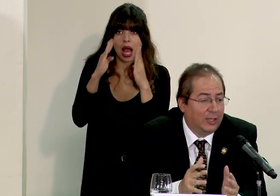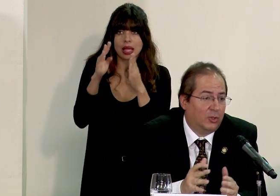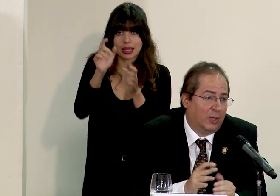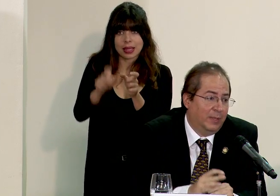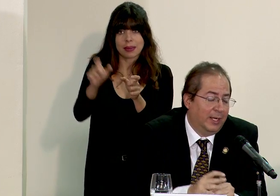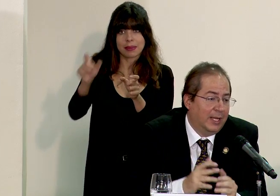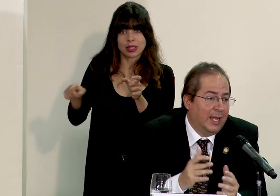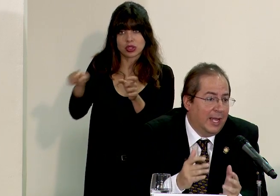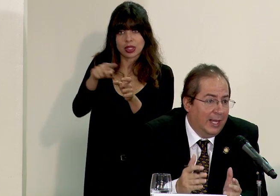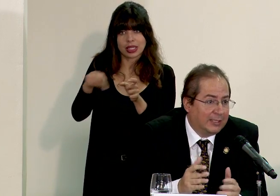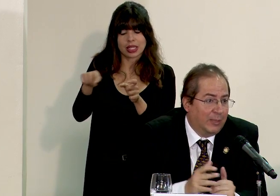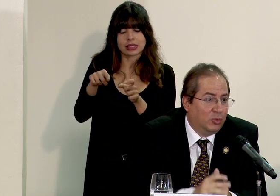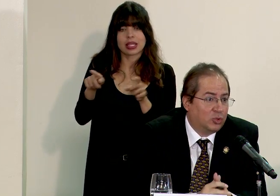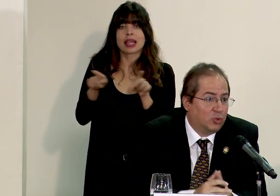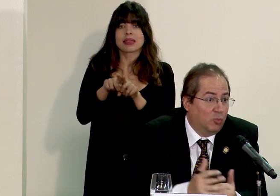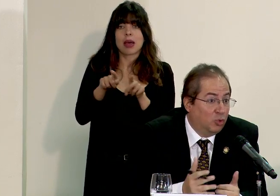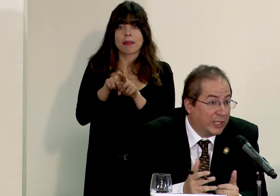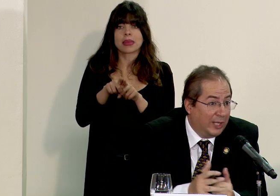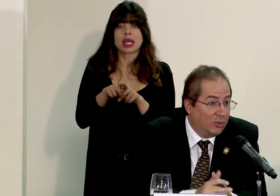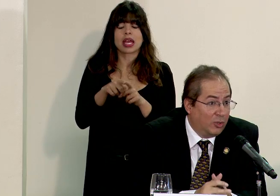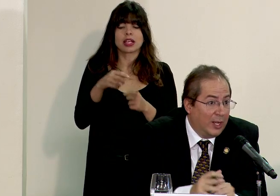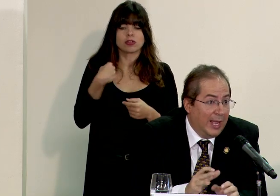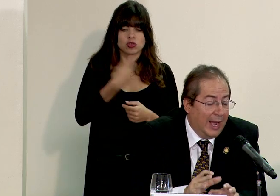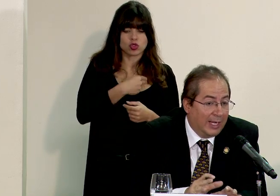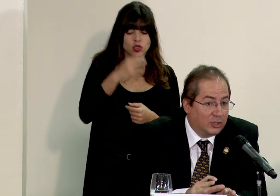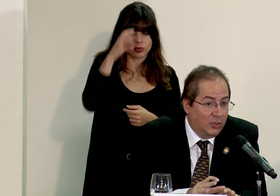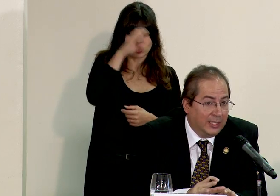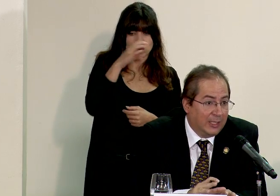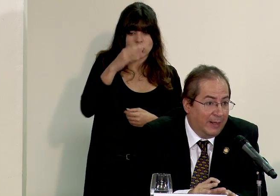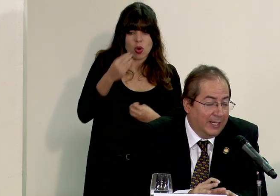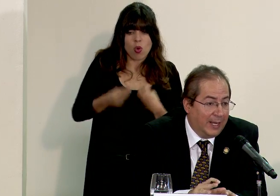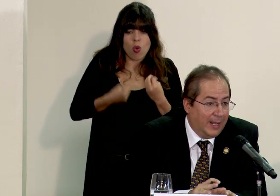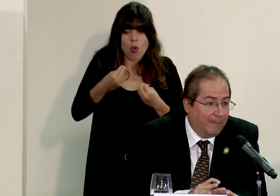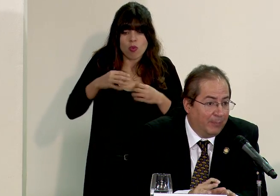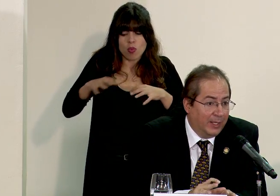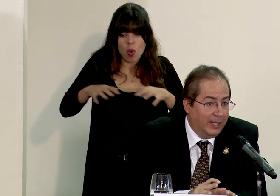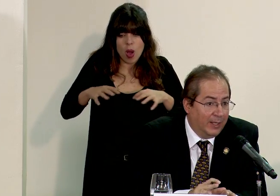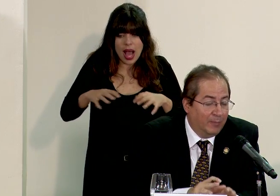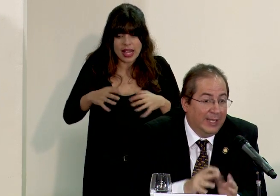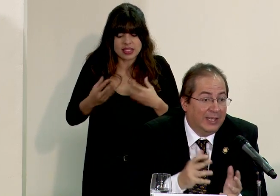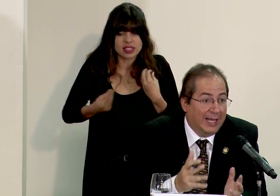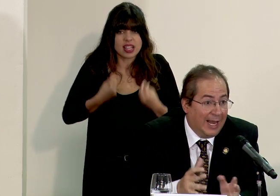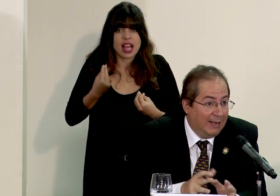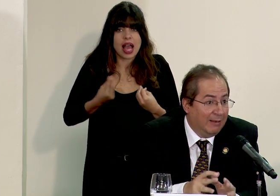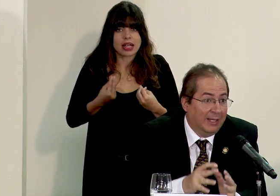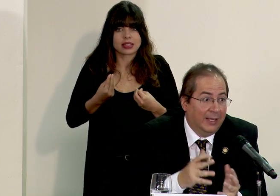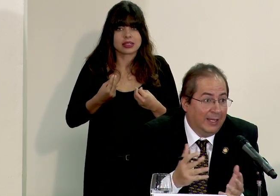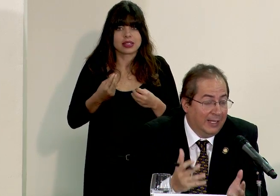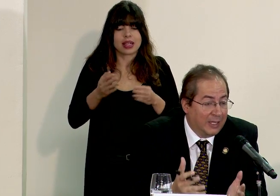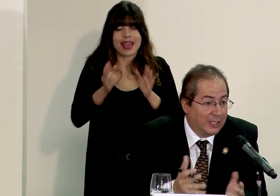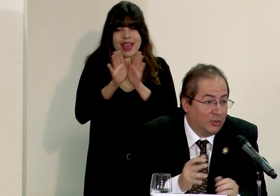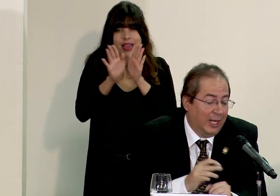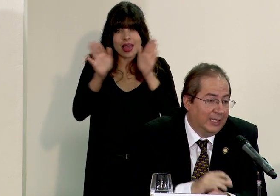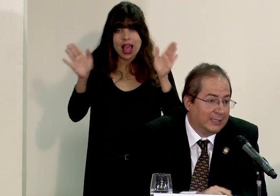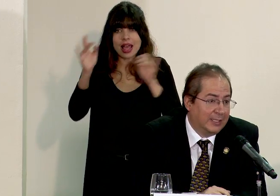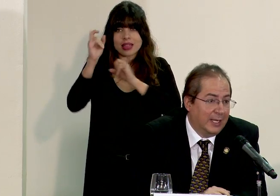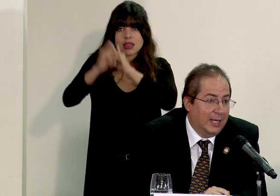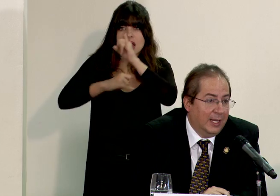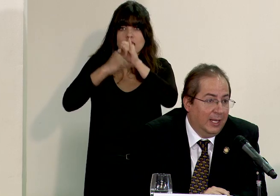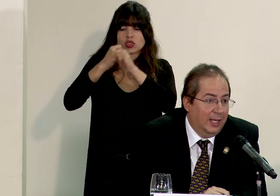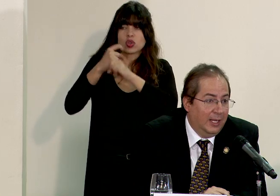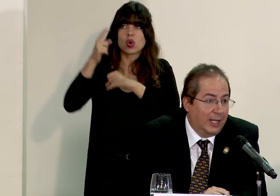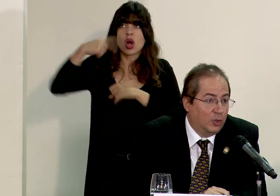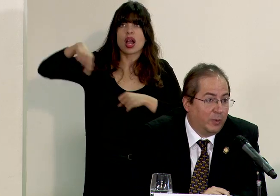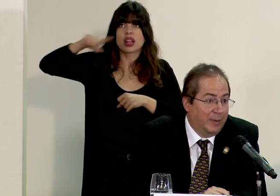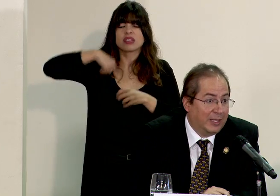y mientras tanto también estamos buscando acciones de manera integral internacionales